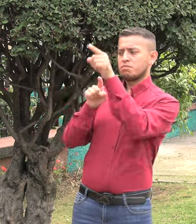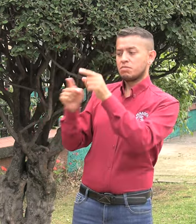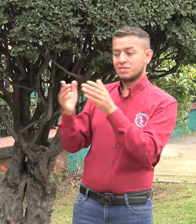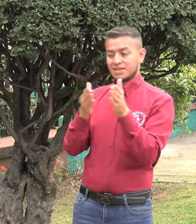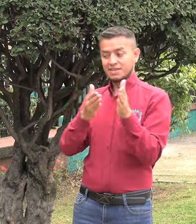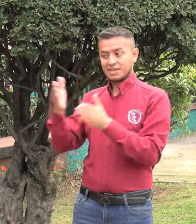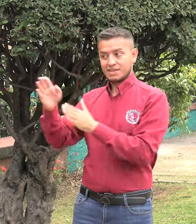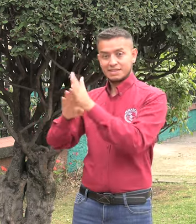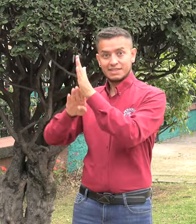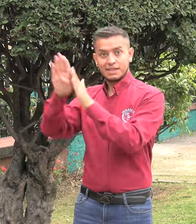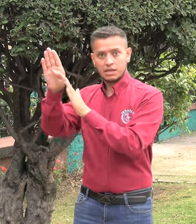territoriales.